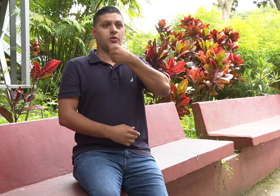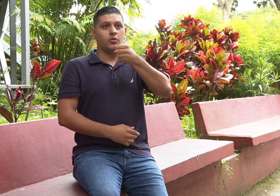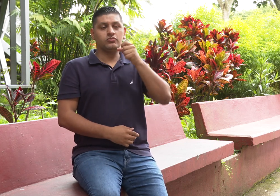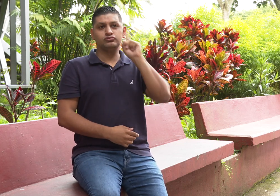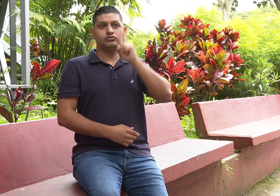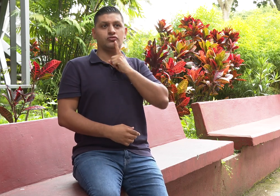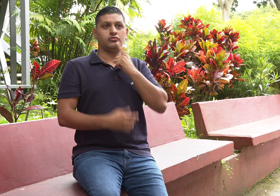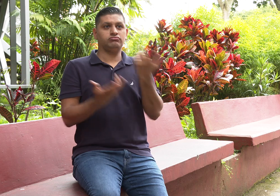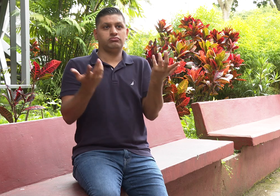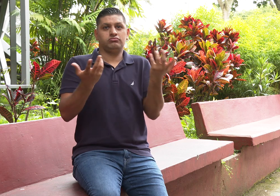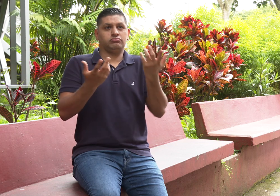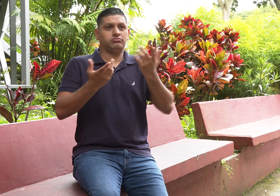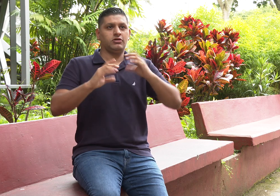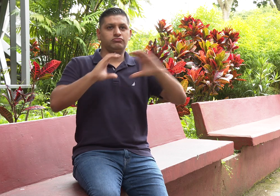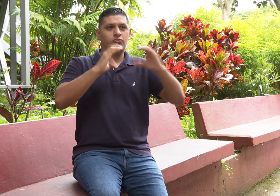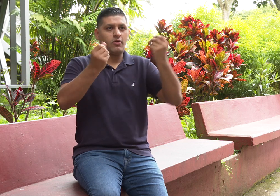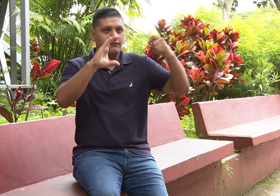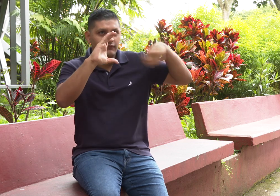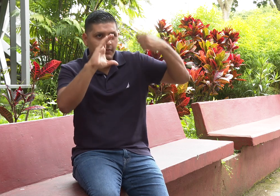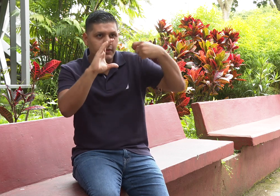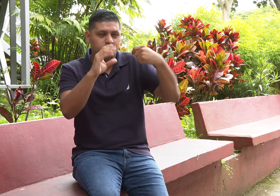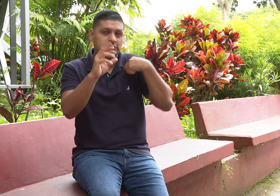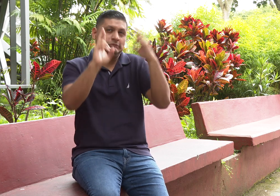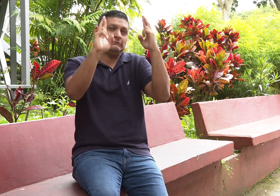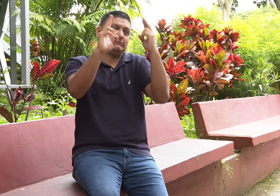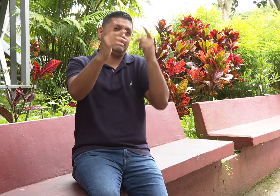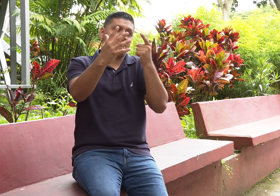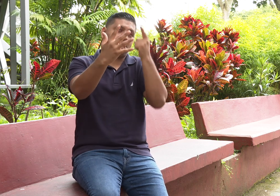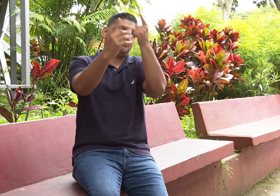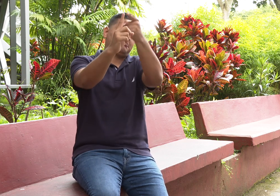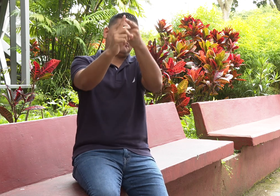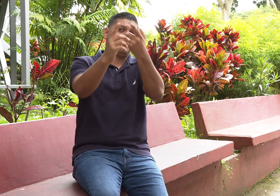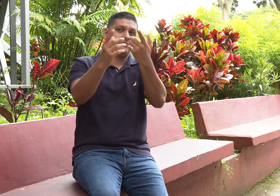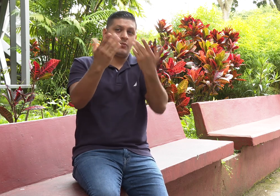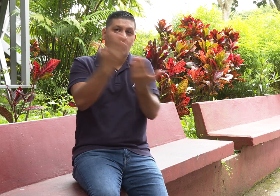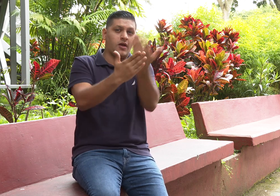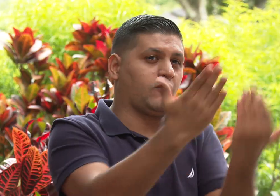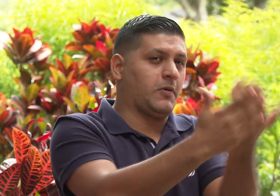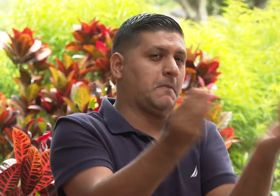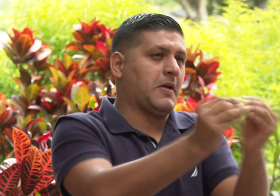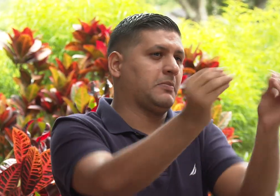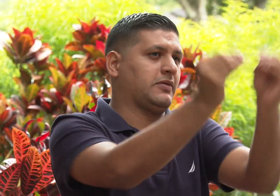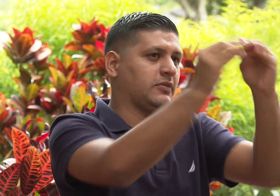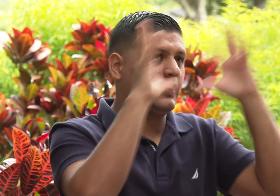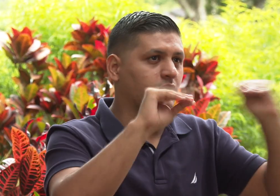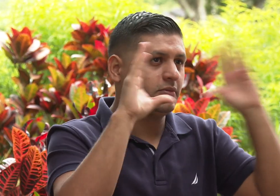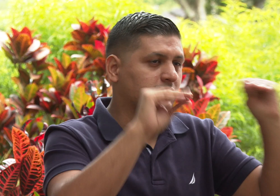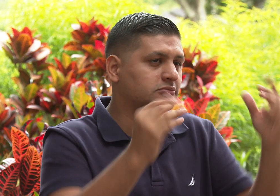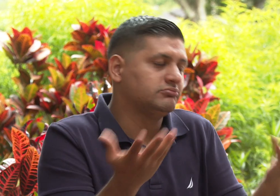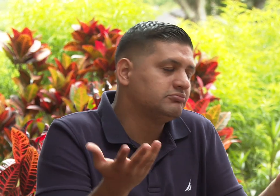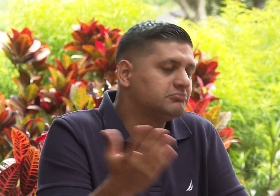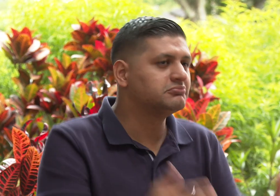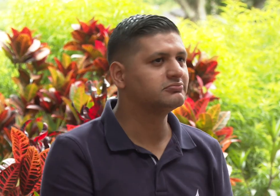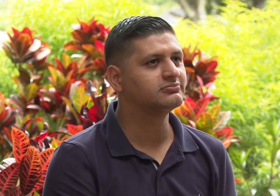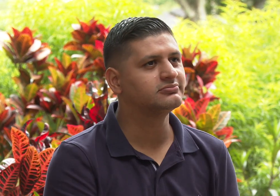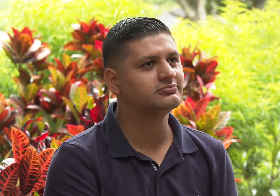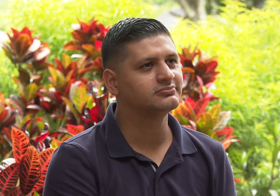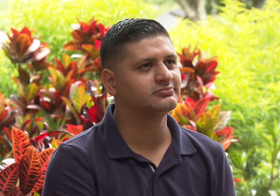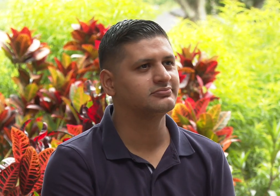pensemos que pudieran existir periodistas sordos o productores sordos que dieran